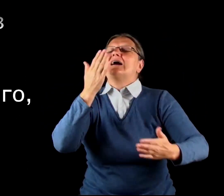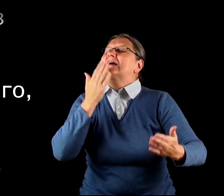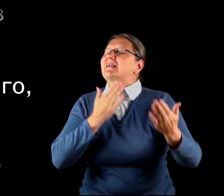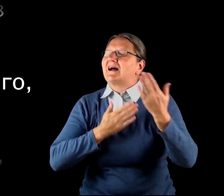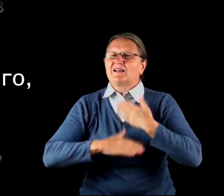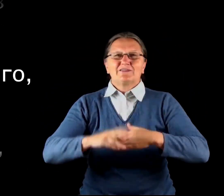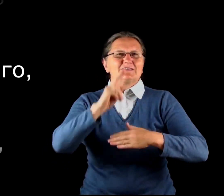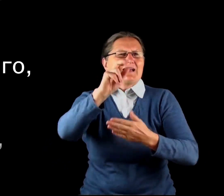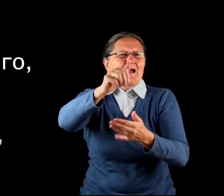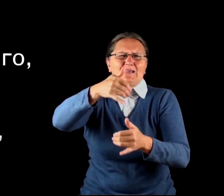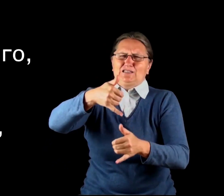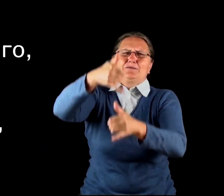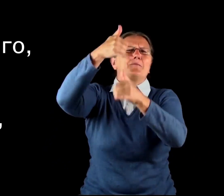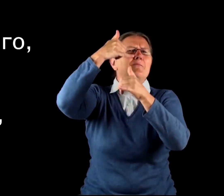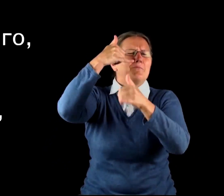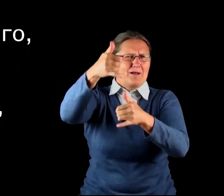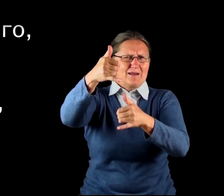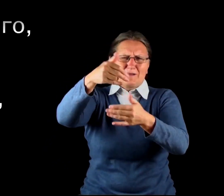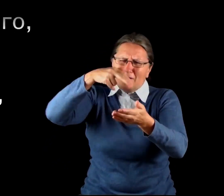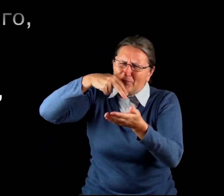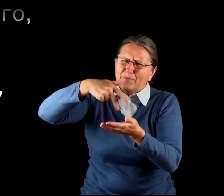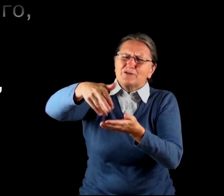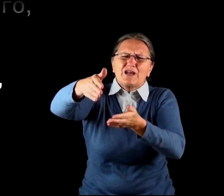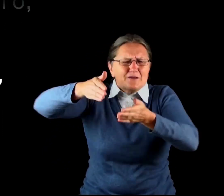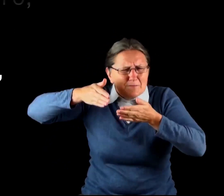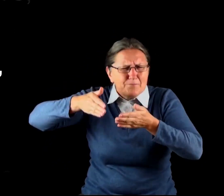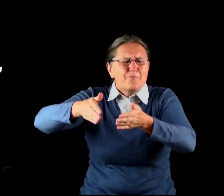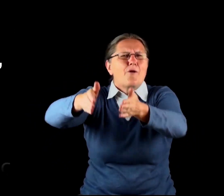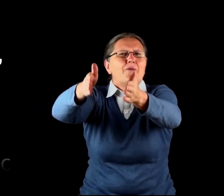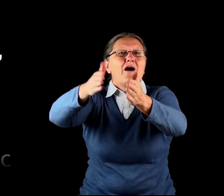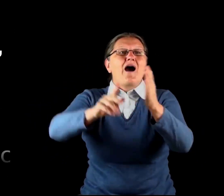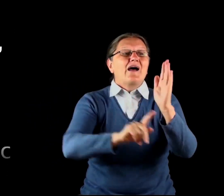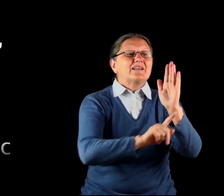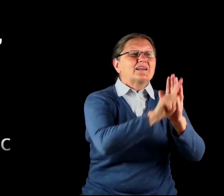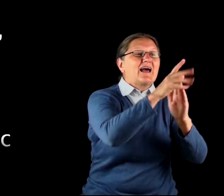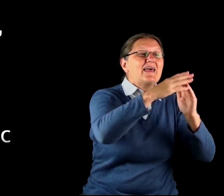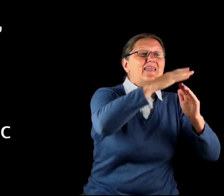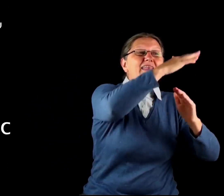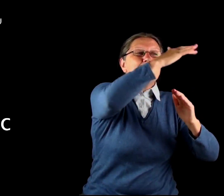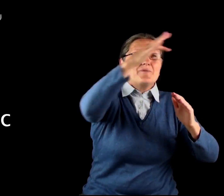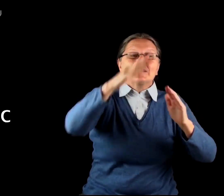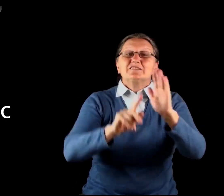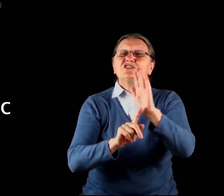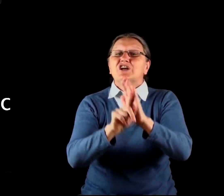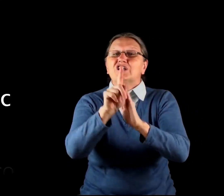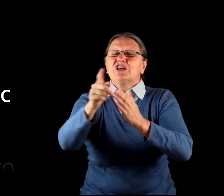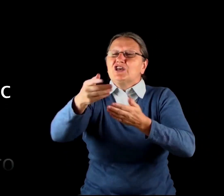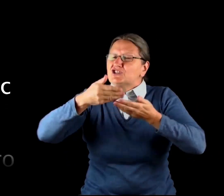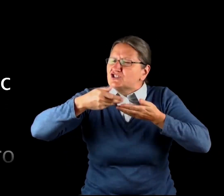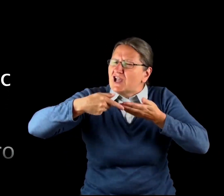Радуется, как исполин, Пробежать поприще, От края небес исход Его, И шествие